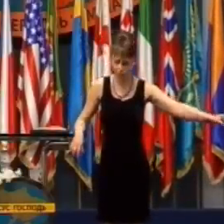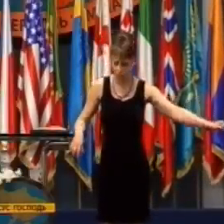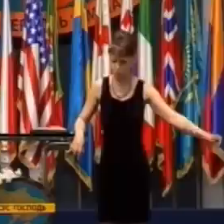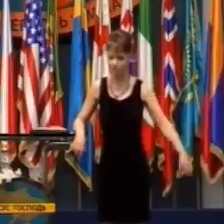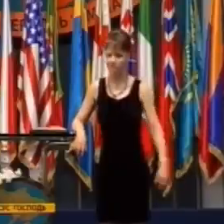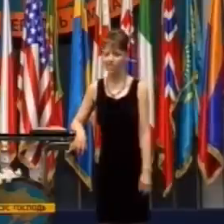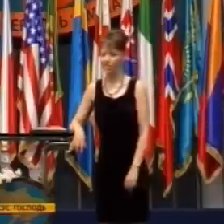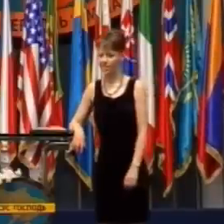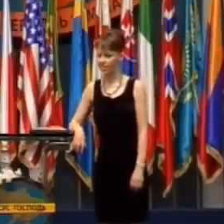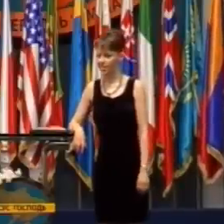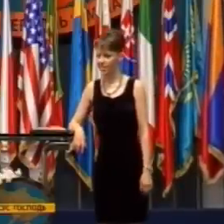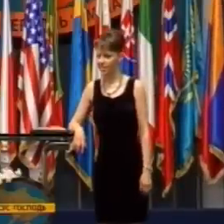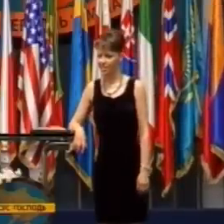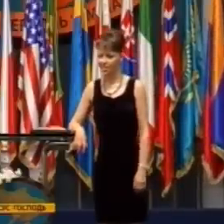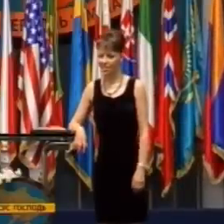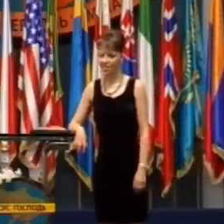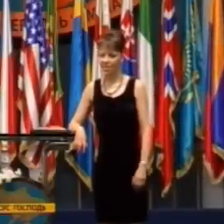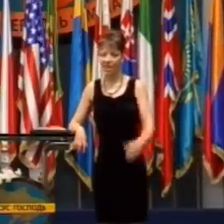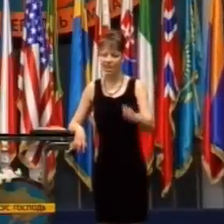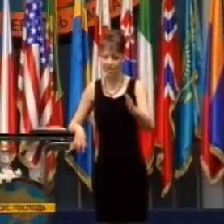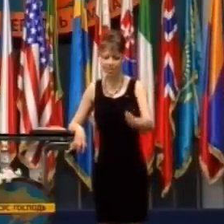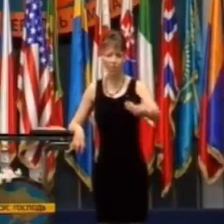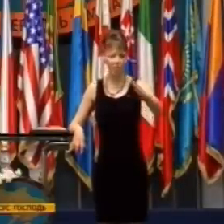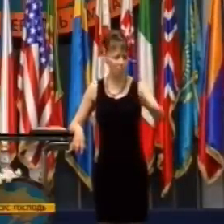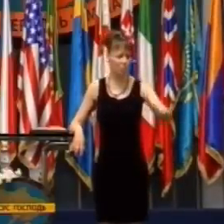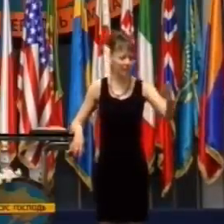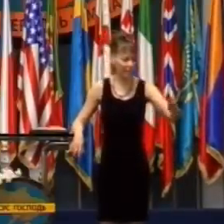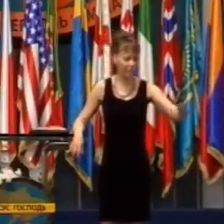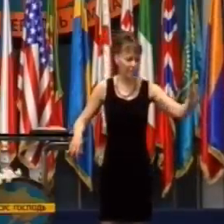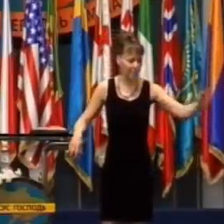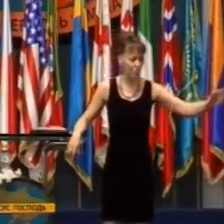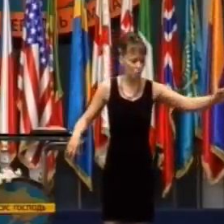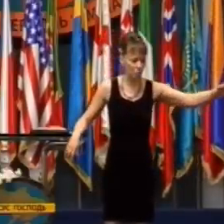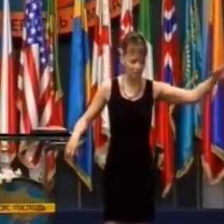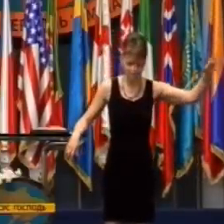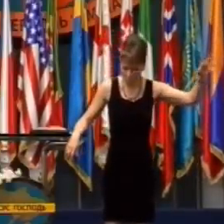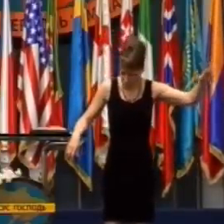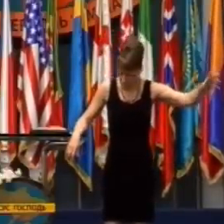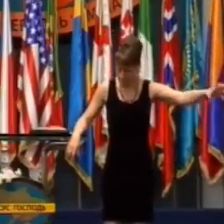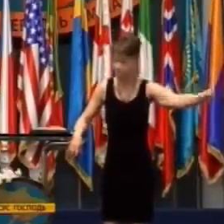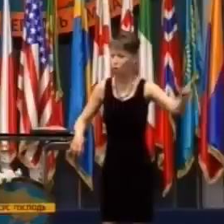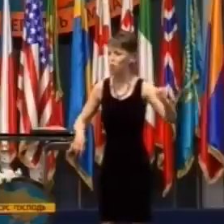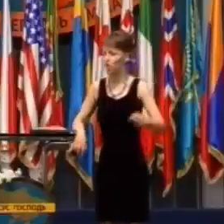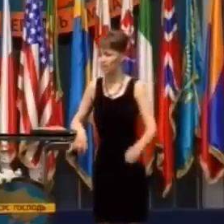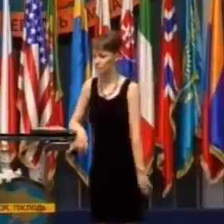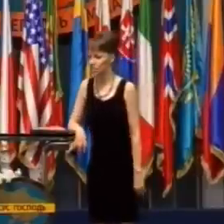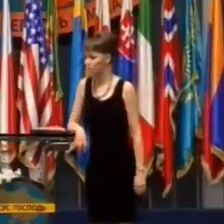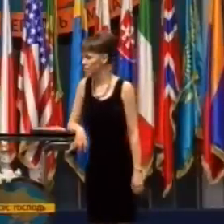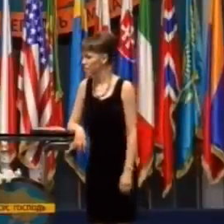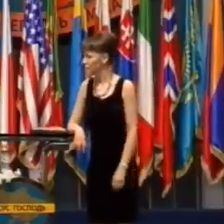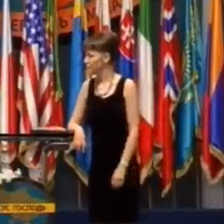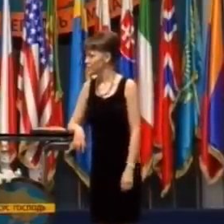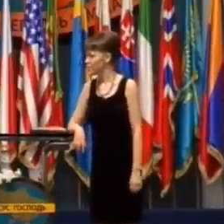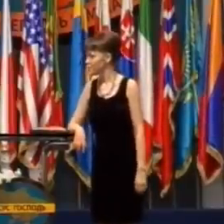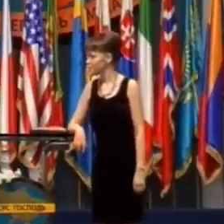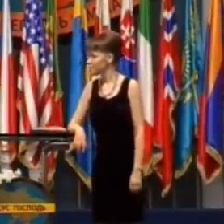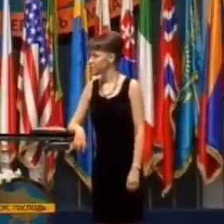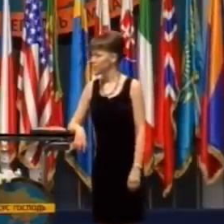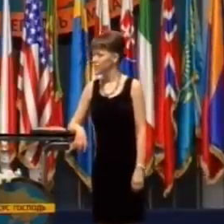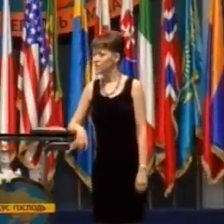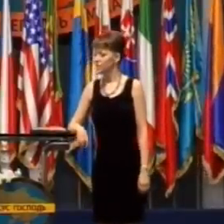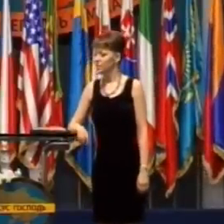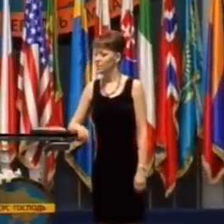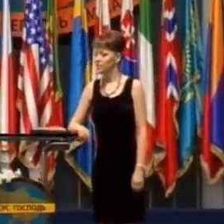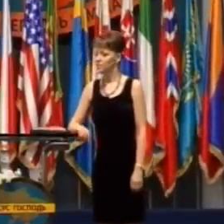zvieratá, čo máte doma. Vždy sa vás snažia nejako zasiahnuť, ale musíte sa